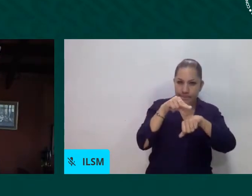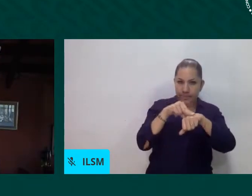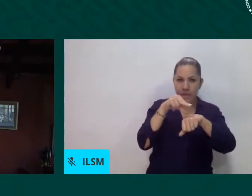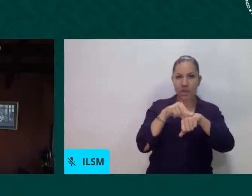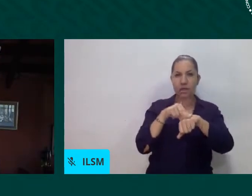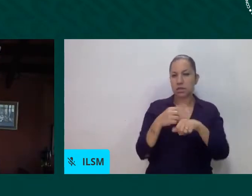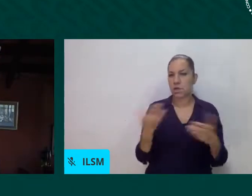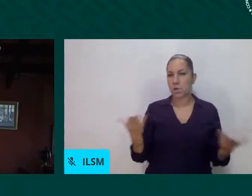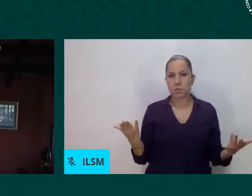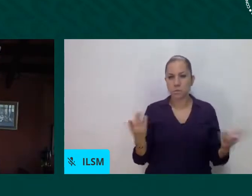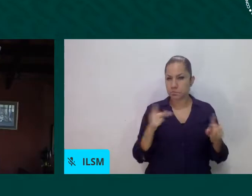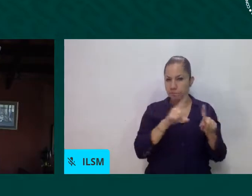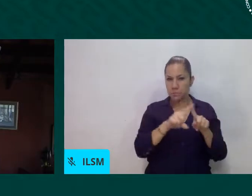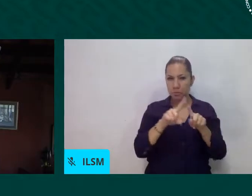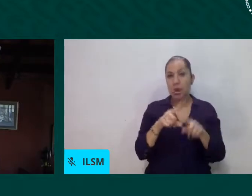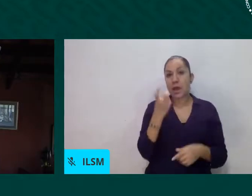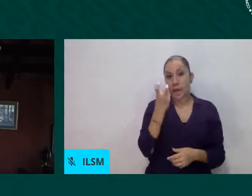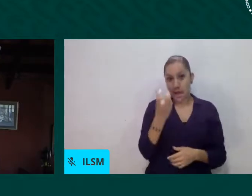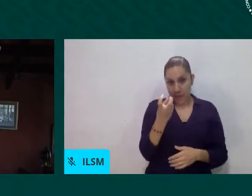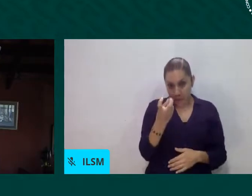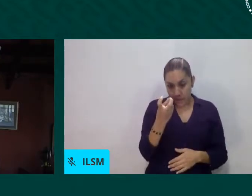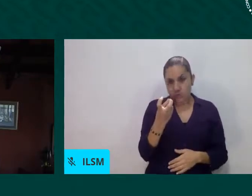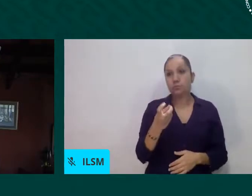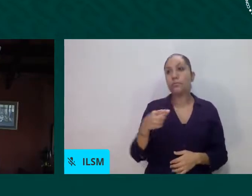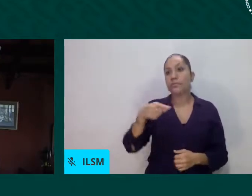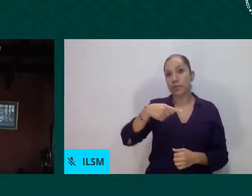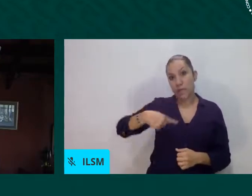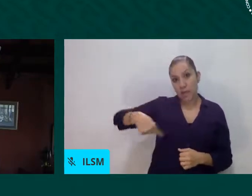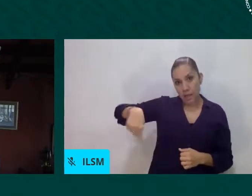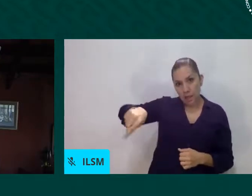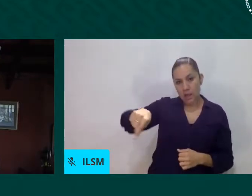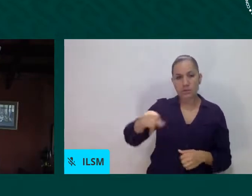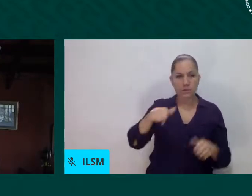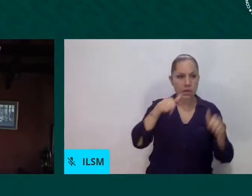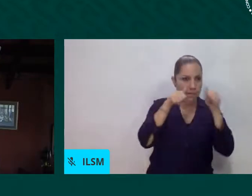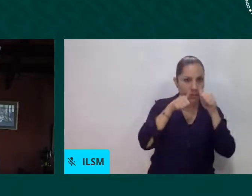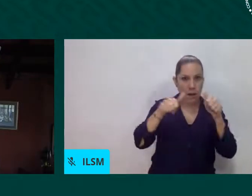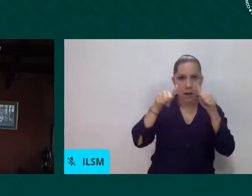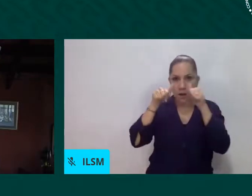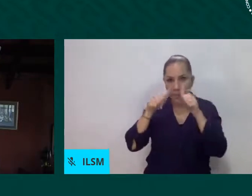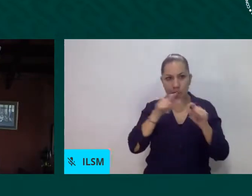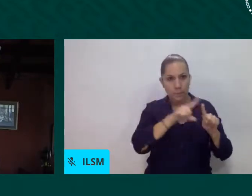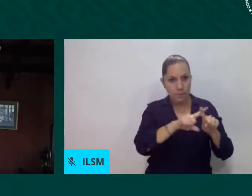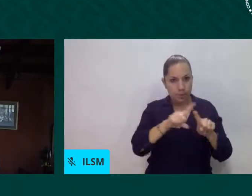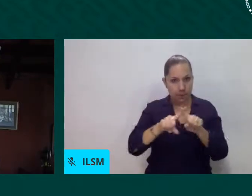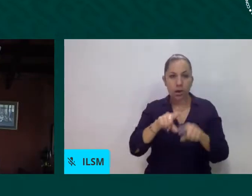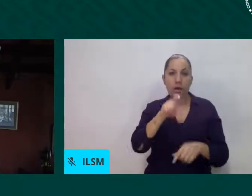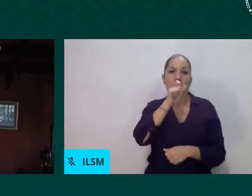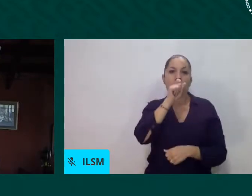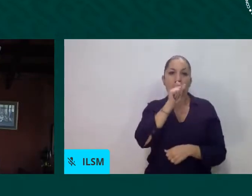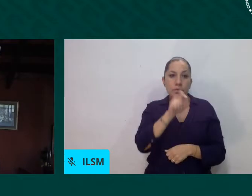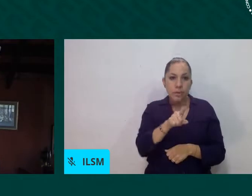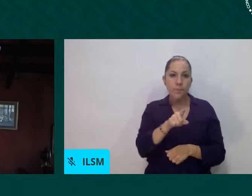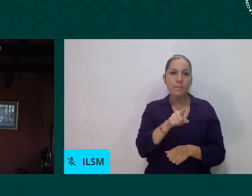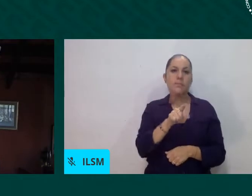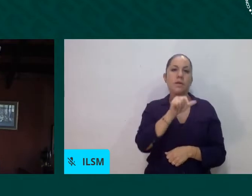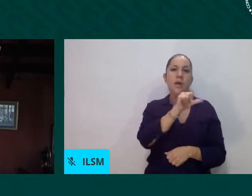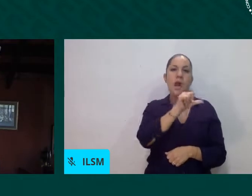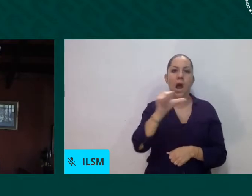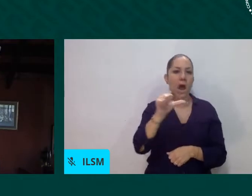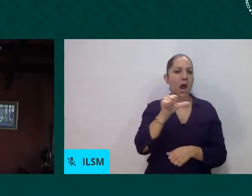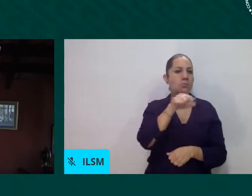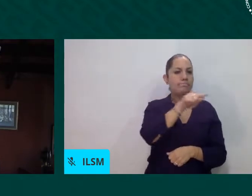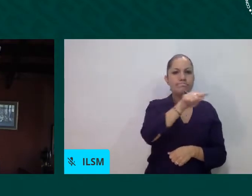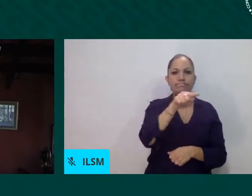todo lo que es, ayudando a repartir todo lo que es la cuestión alimentaria. Eso me parece